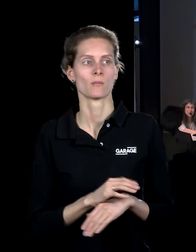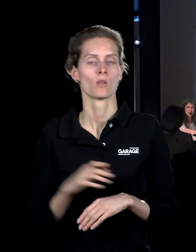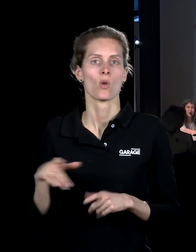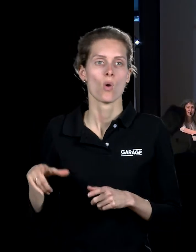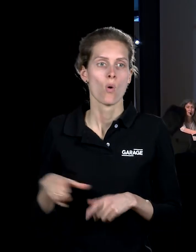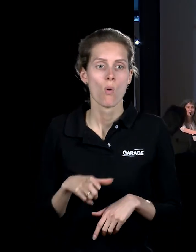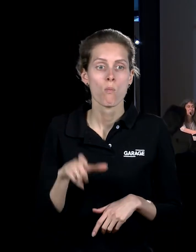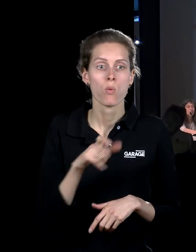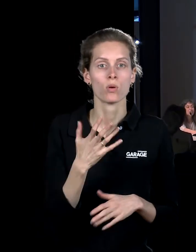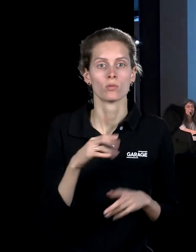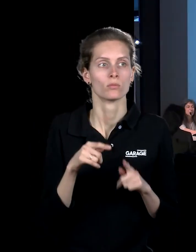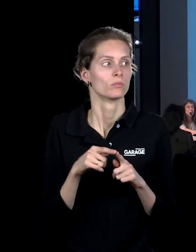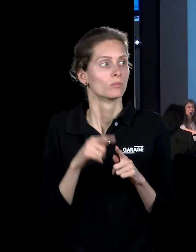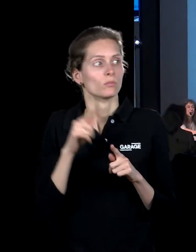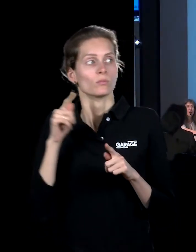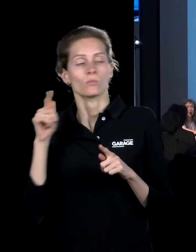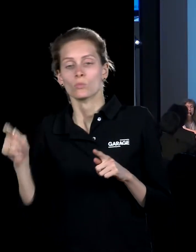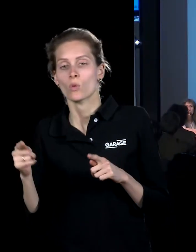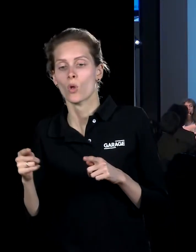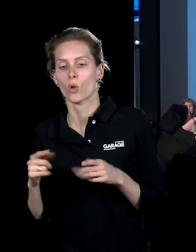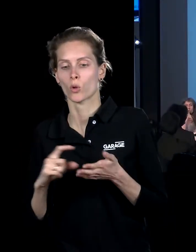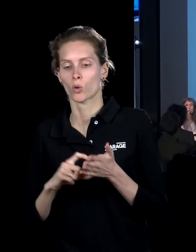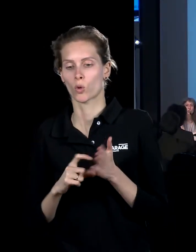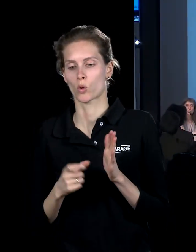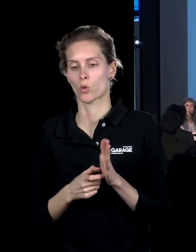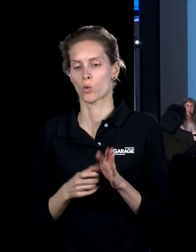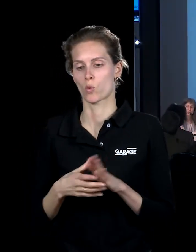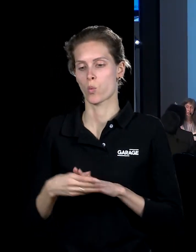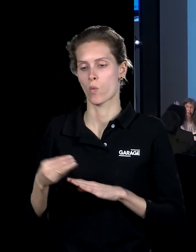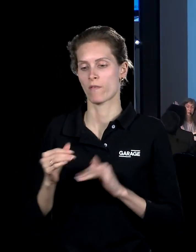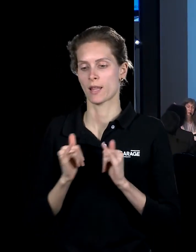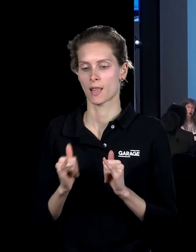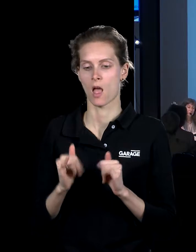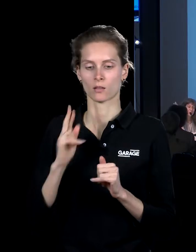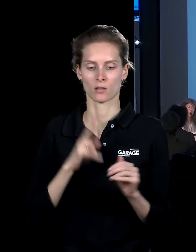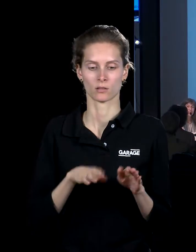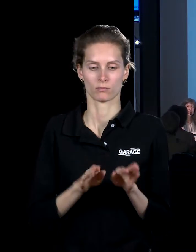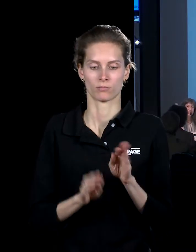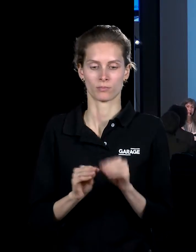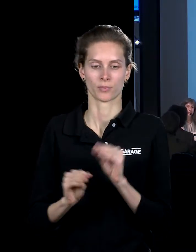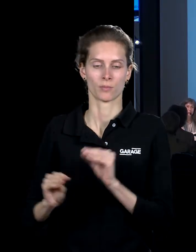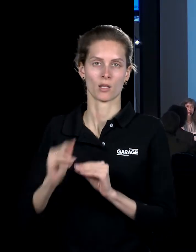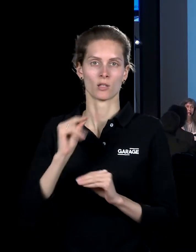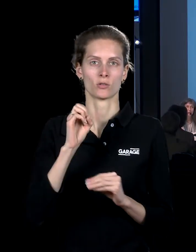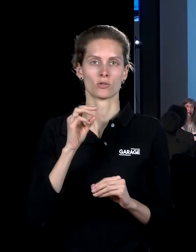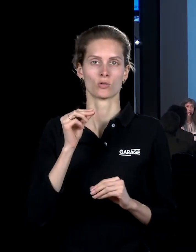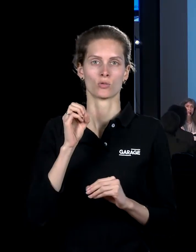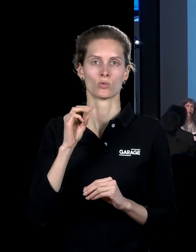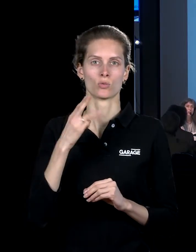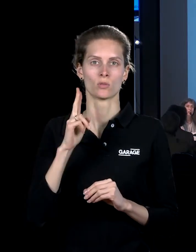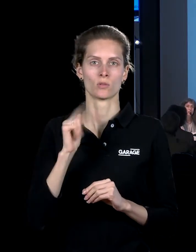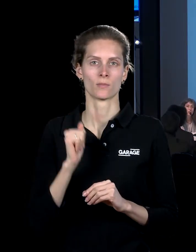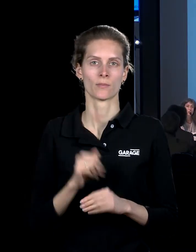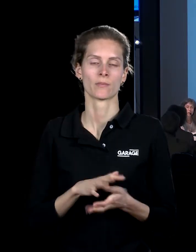котором она танцевала, и туфли для чечетки. Вообще, еще история, что как бы стереть грань между вымыслом и